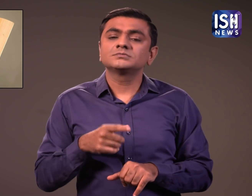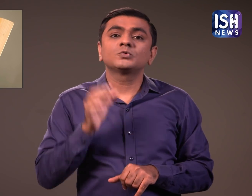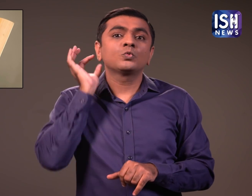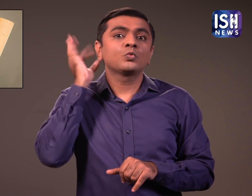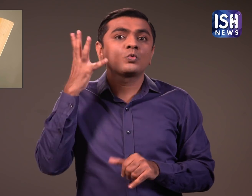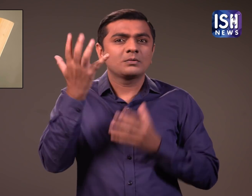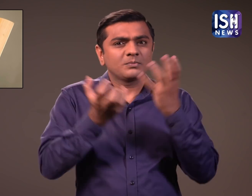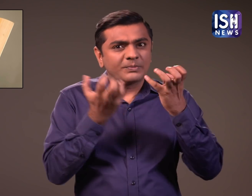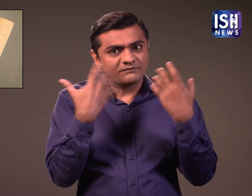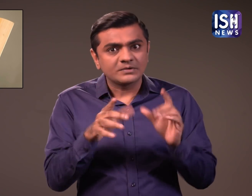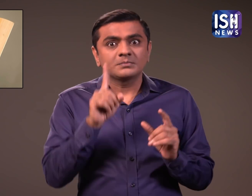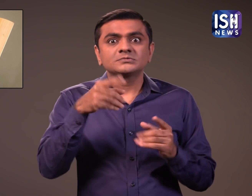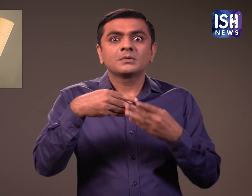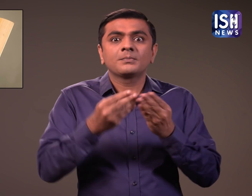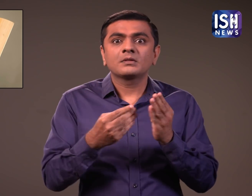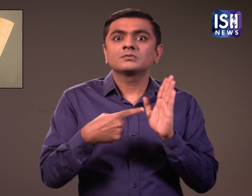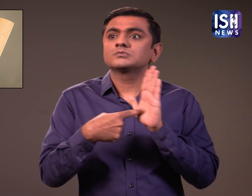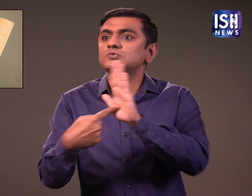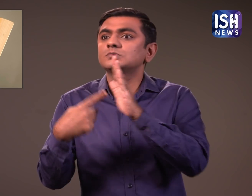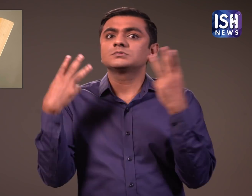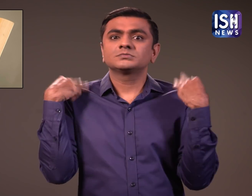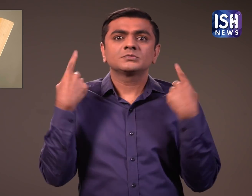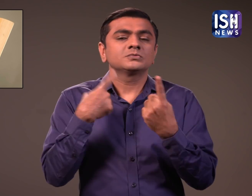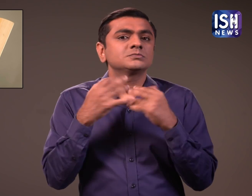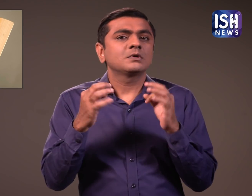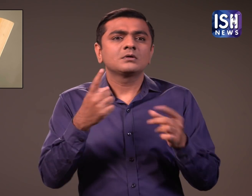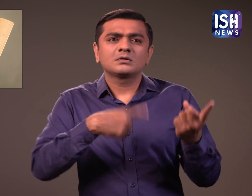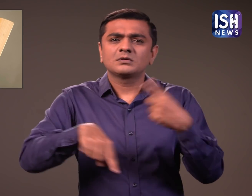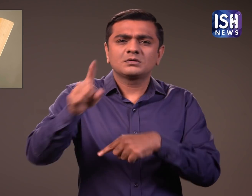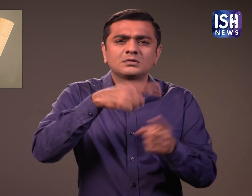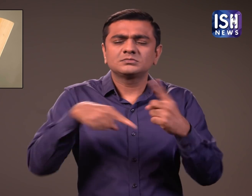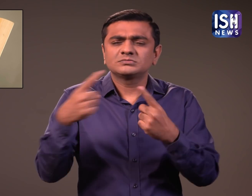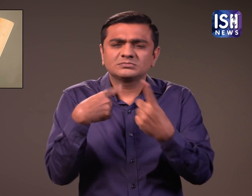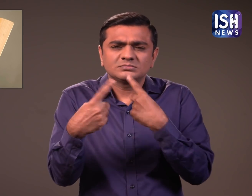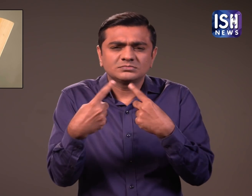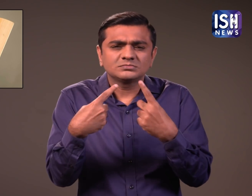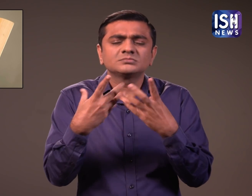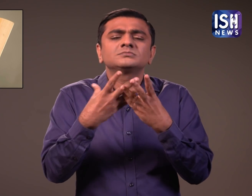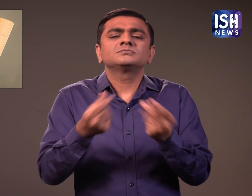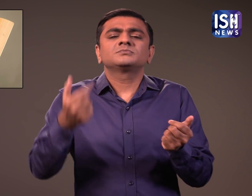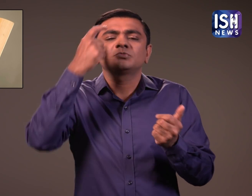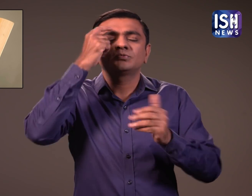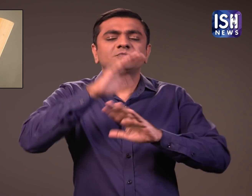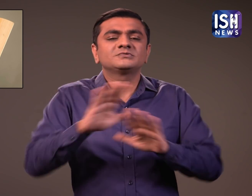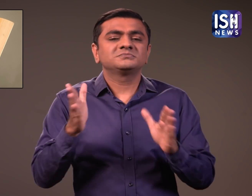उसने सोना खरीदा था, लेकिन उसके लिए कोई भी बिल नहीं था, इसके बाद मामला सुलजा दिया गया